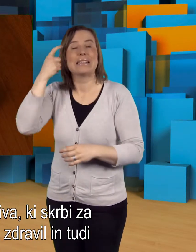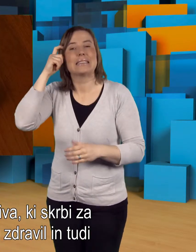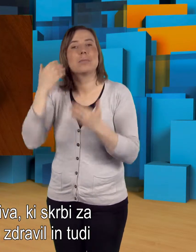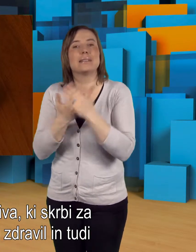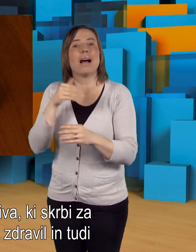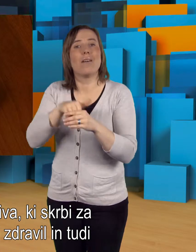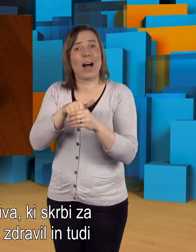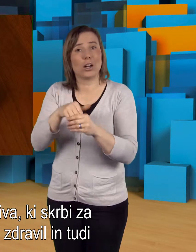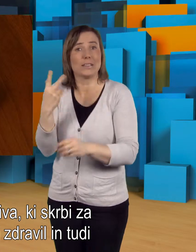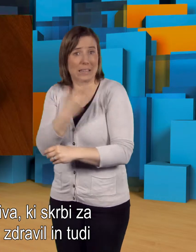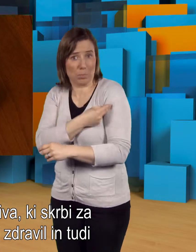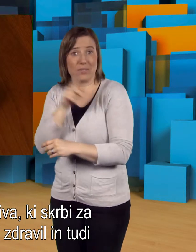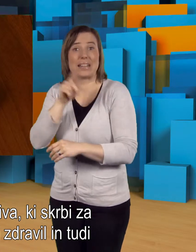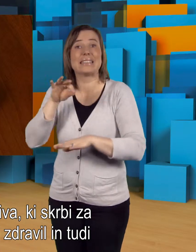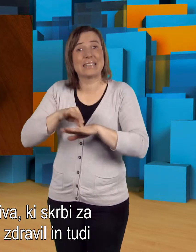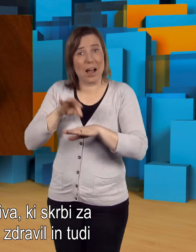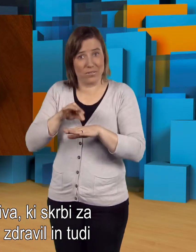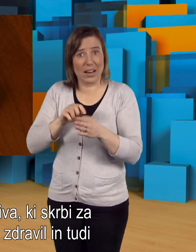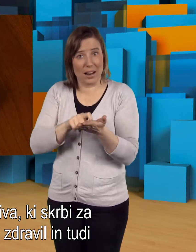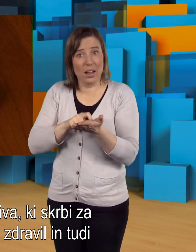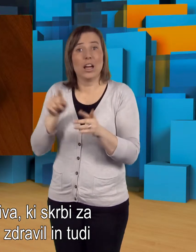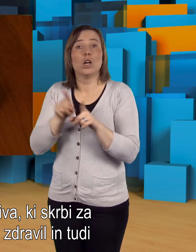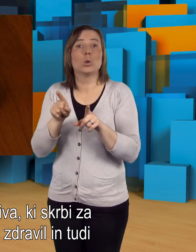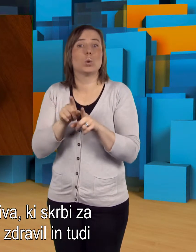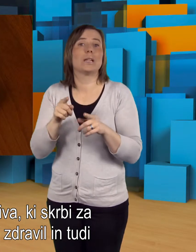in tudi poda oceno, ali so cepiva varna.